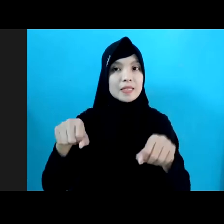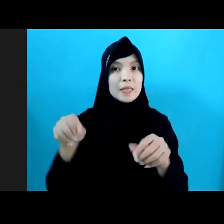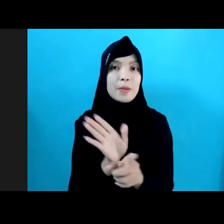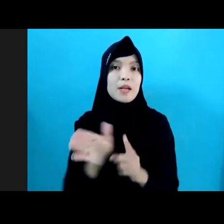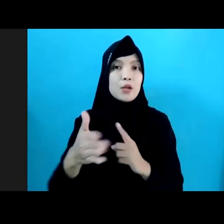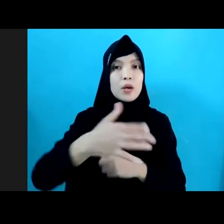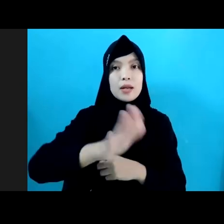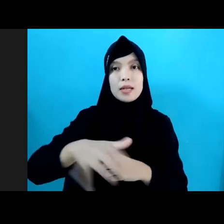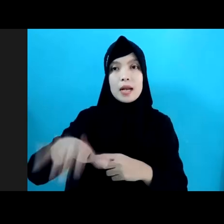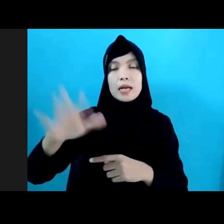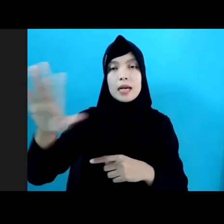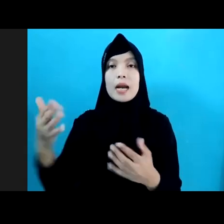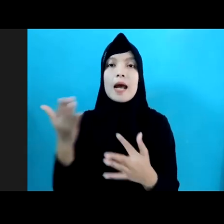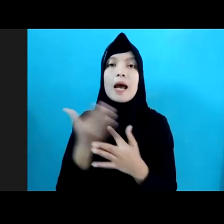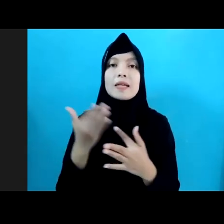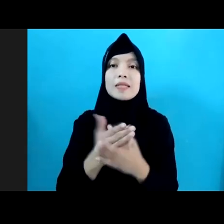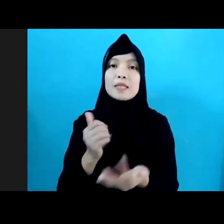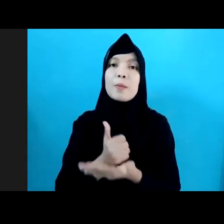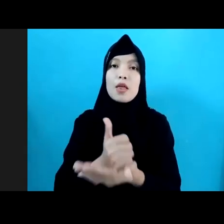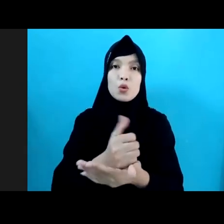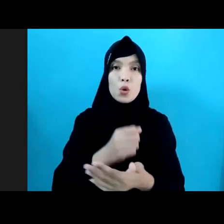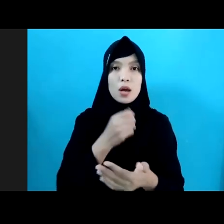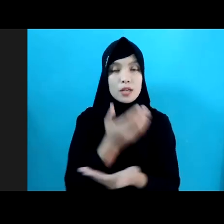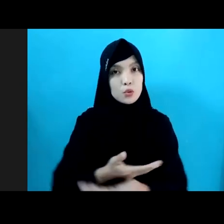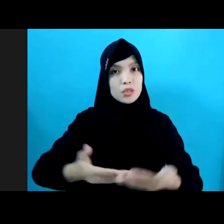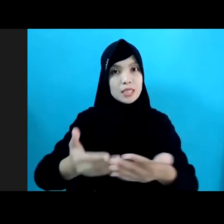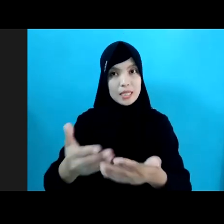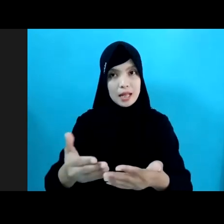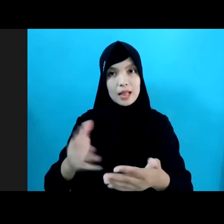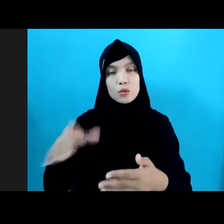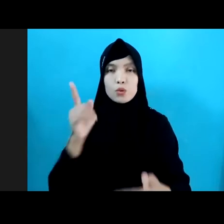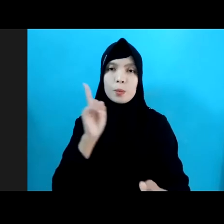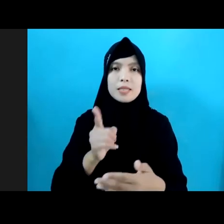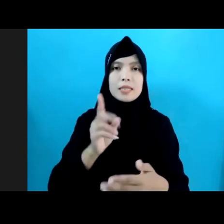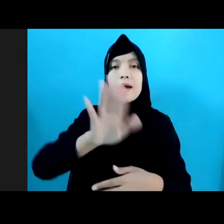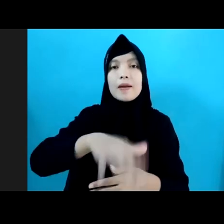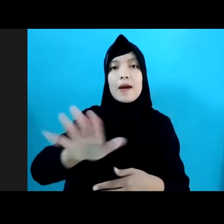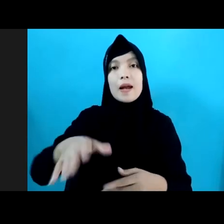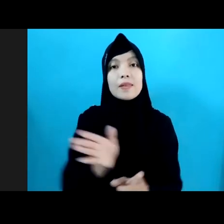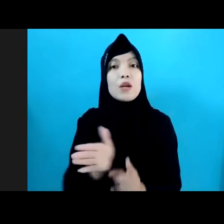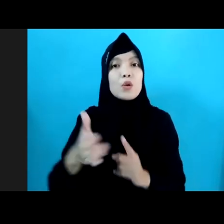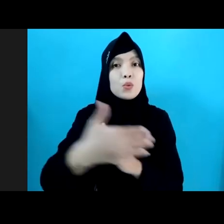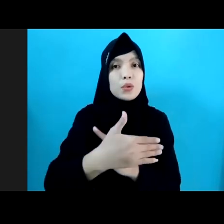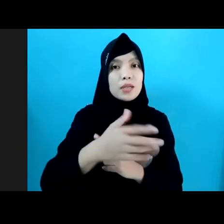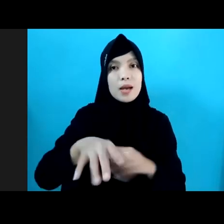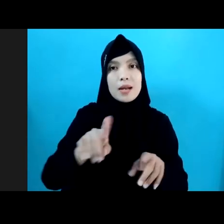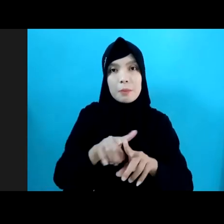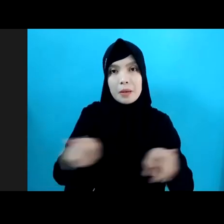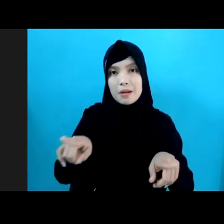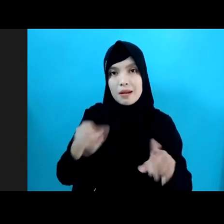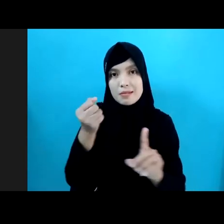kepada bantuan sosial di semua tingkat untuk memastikan anak terlindungi dari berbagai perbedaan bentuk kekerasan